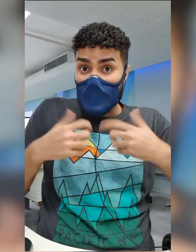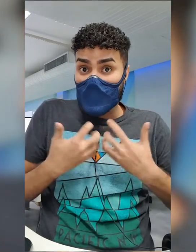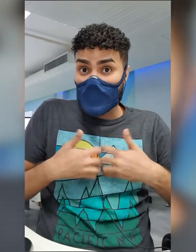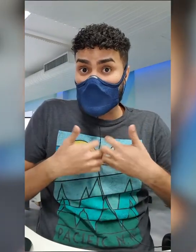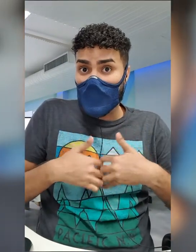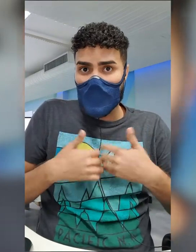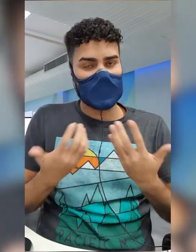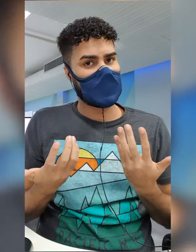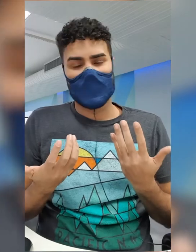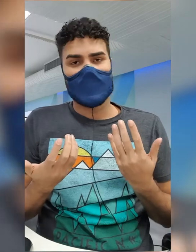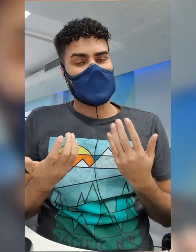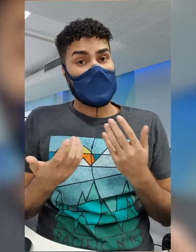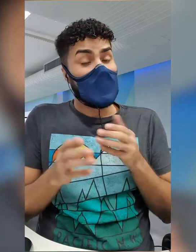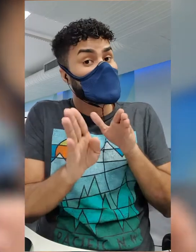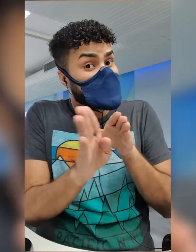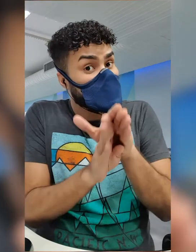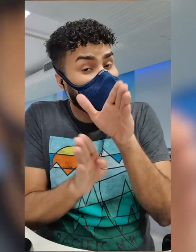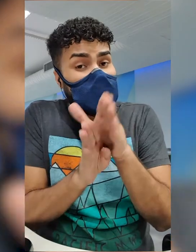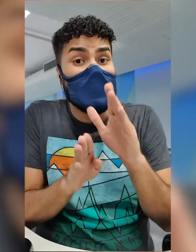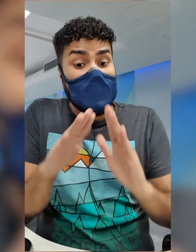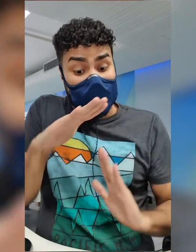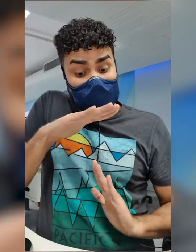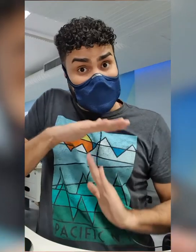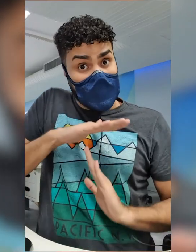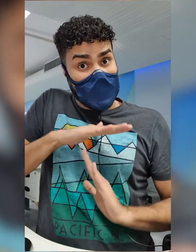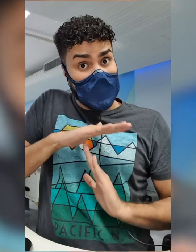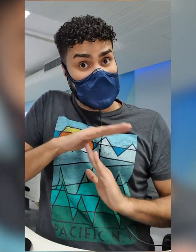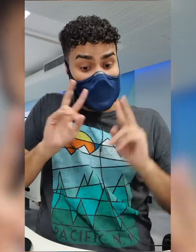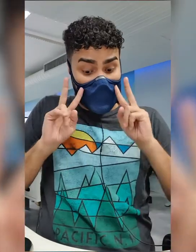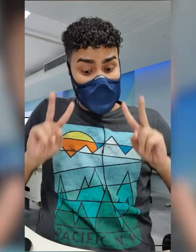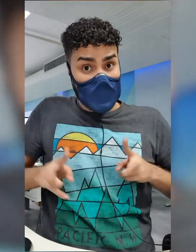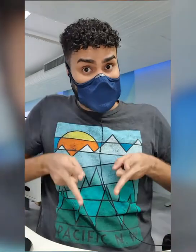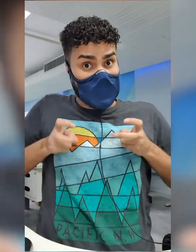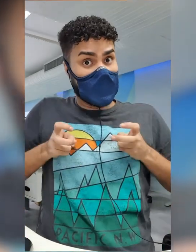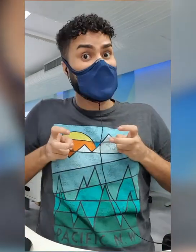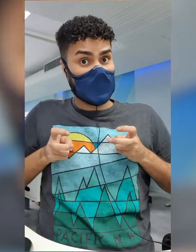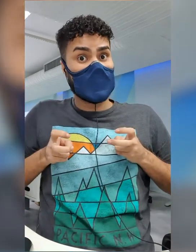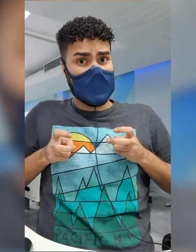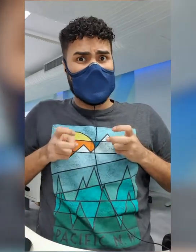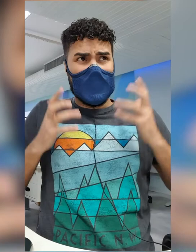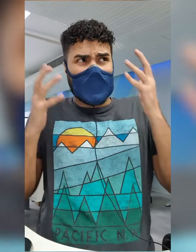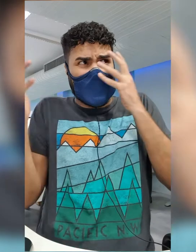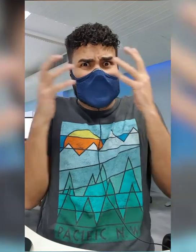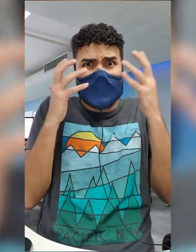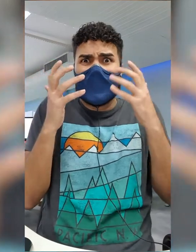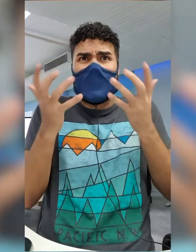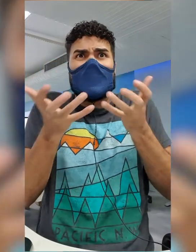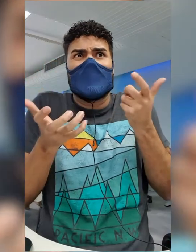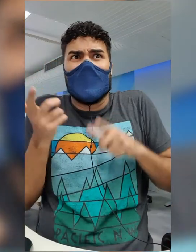sugiro não ultrapassar esses limites, porque às vezes a pressão ela é tão grande, eu quero mais, eu quero aprender, eu quero